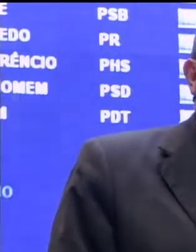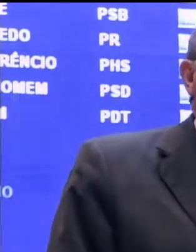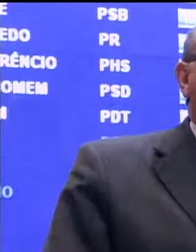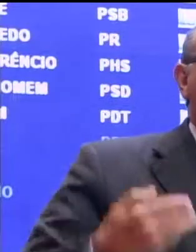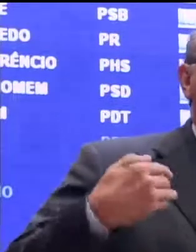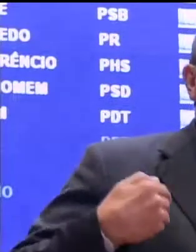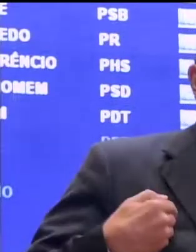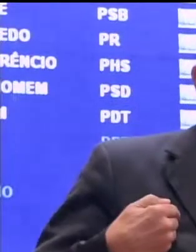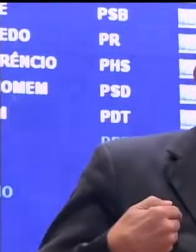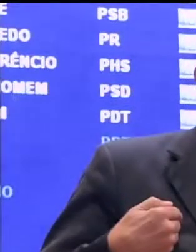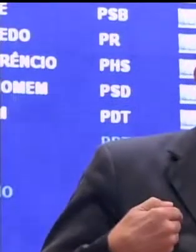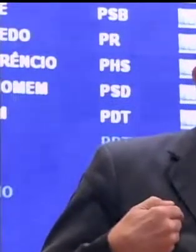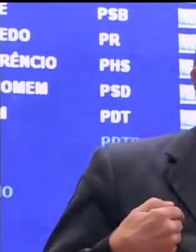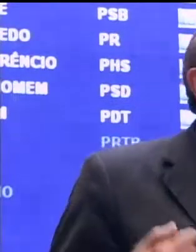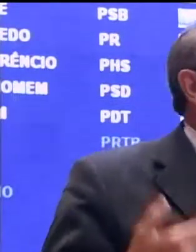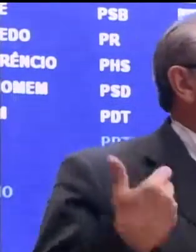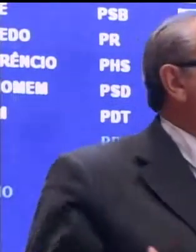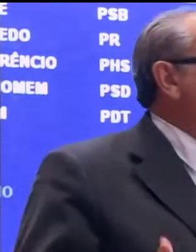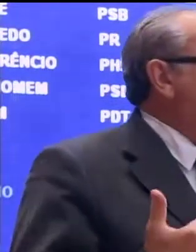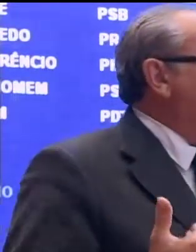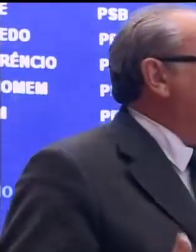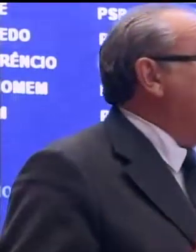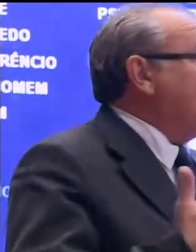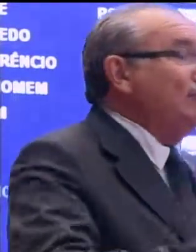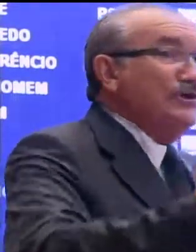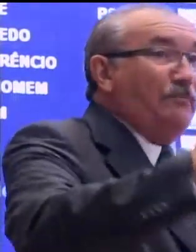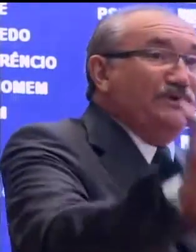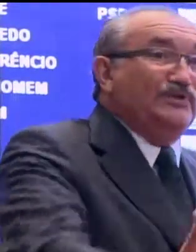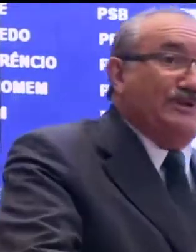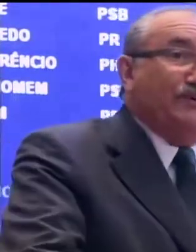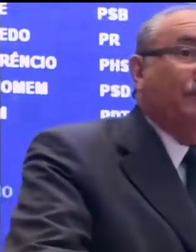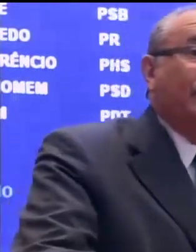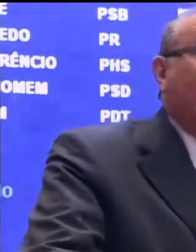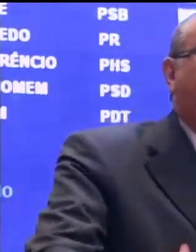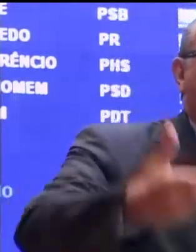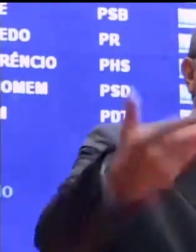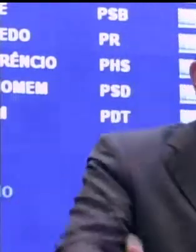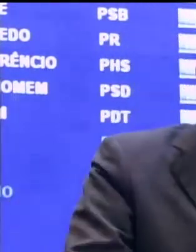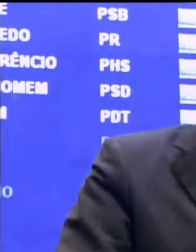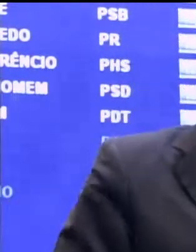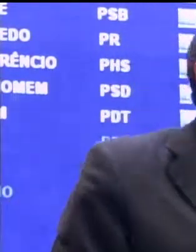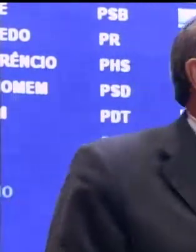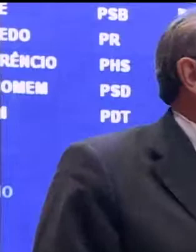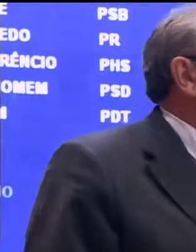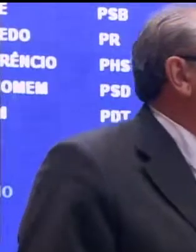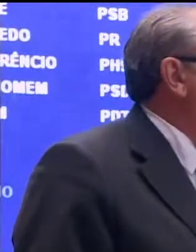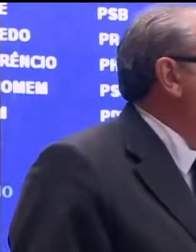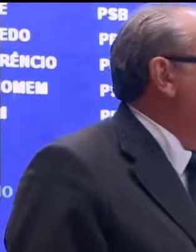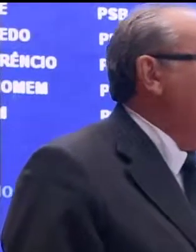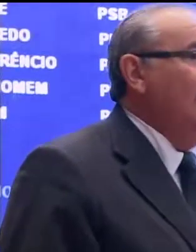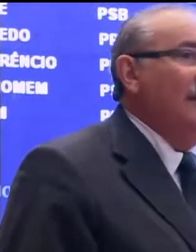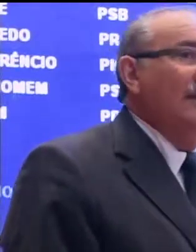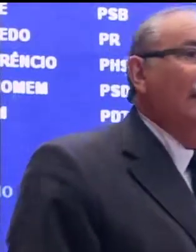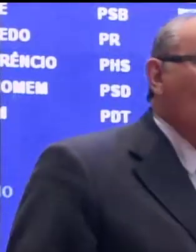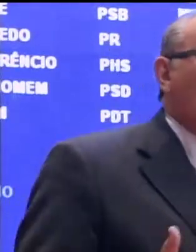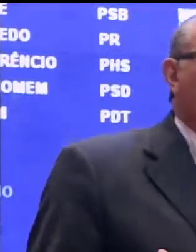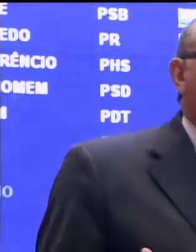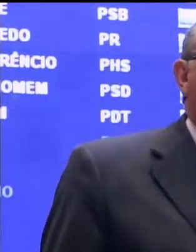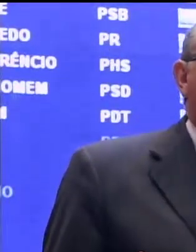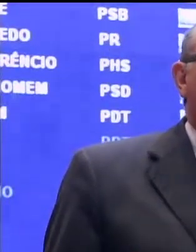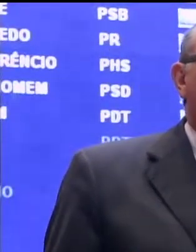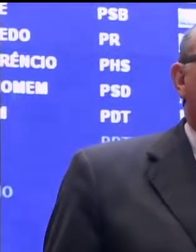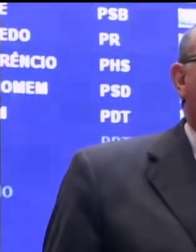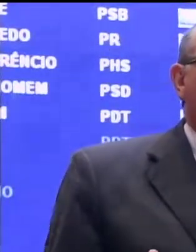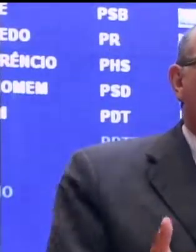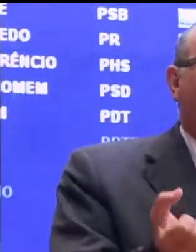recentemente. Como pode negar a quantidade de pacientes que um dia eu pedi para o poder público internar em UTI? Que eu